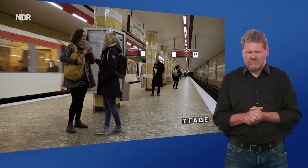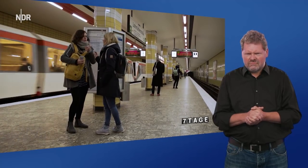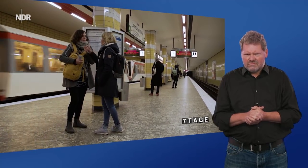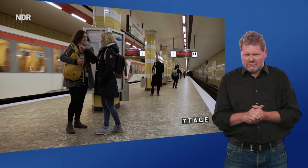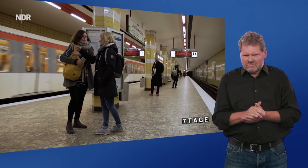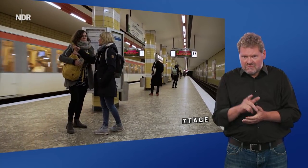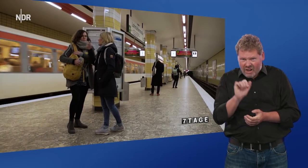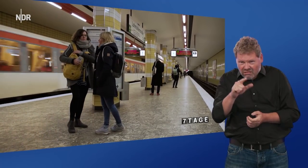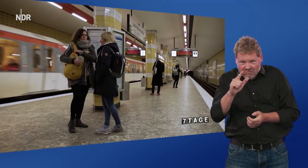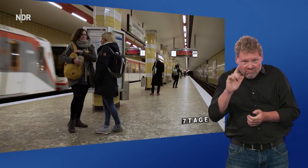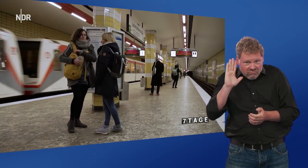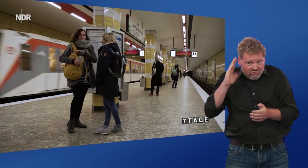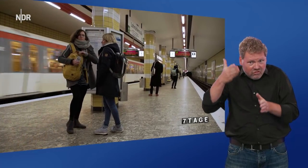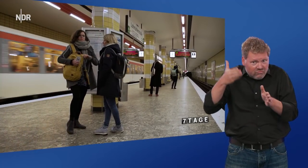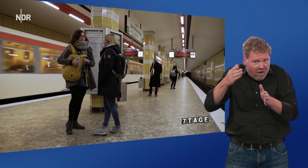Kannst du eigentlich die Bahn hören? Nee.